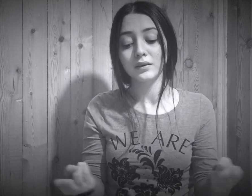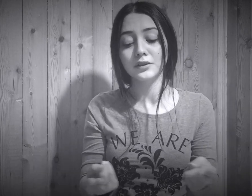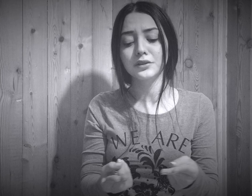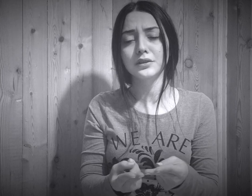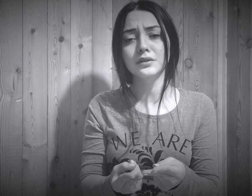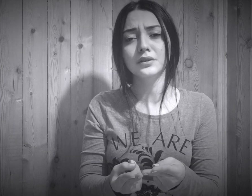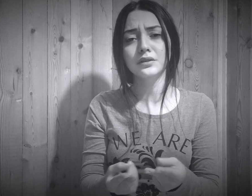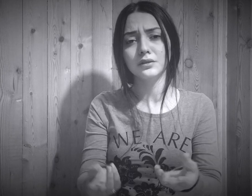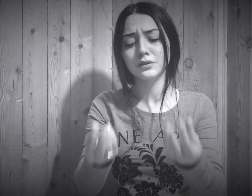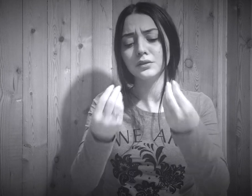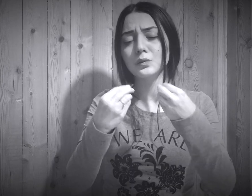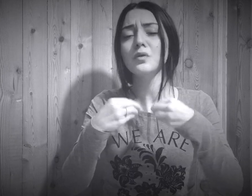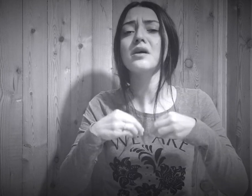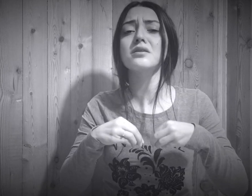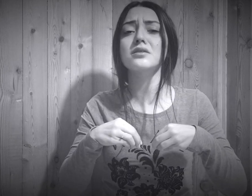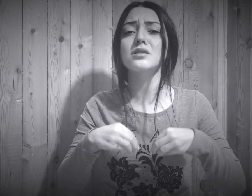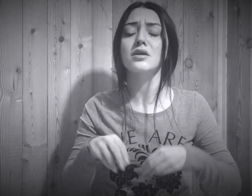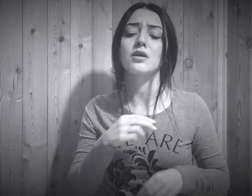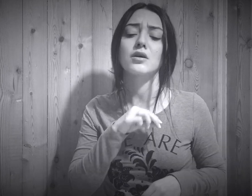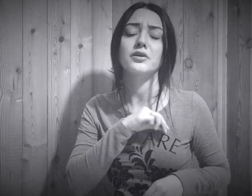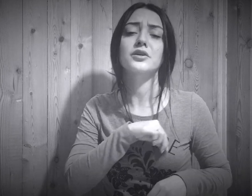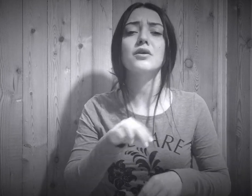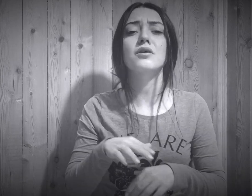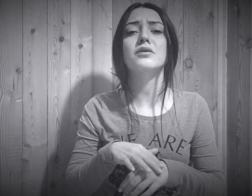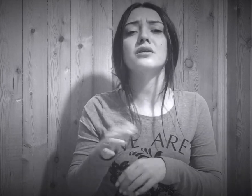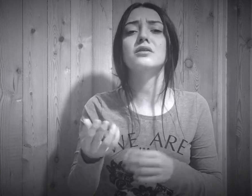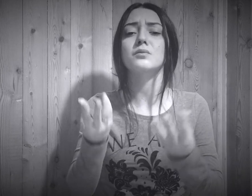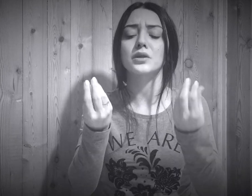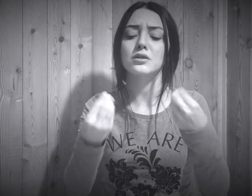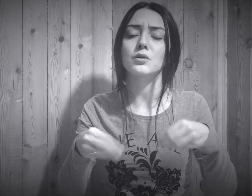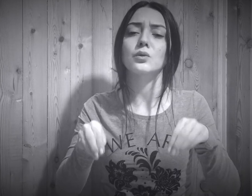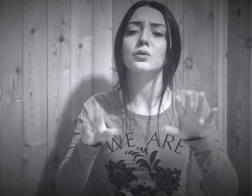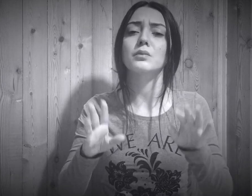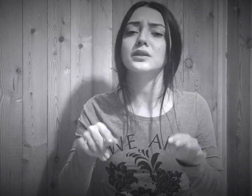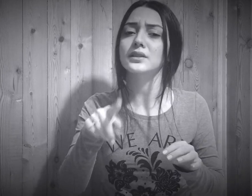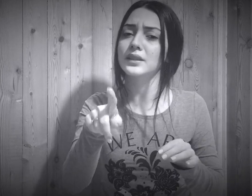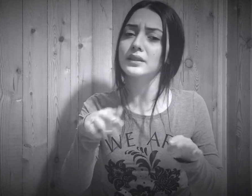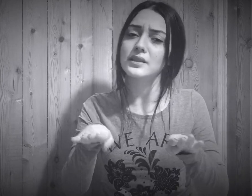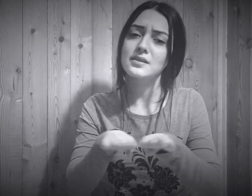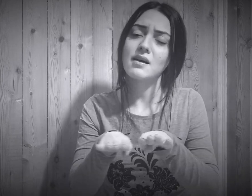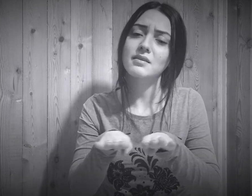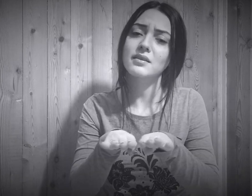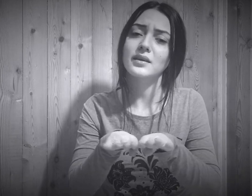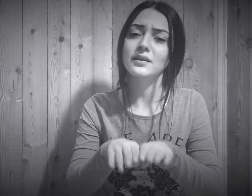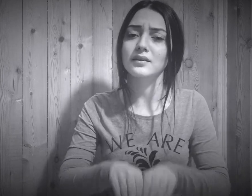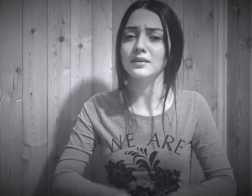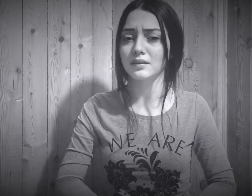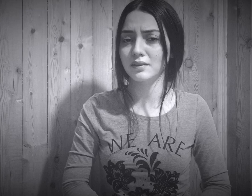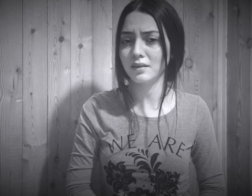Dünyaları verseler kâr etmez olmaz ki sen denginde